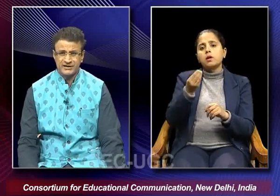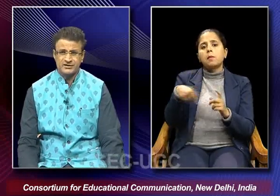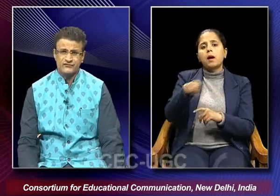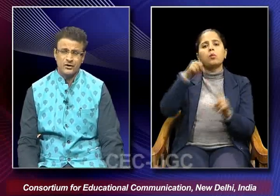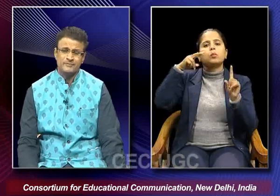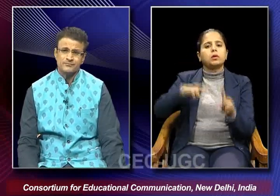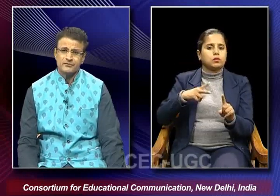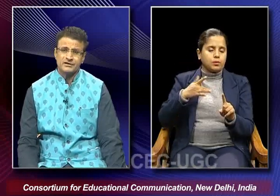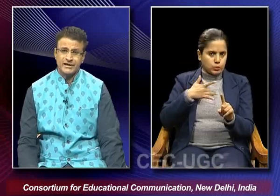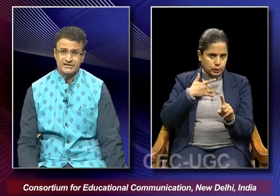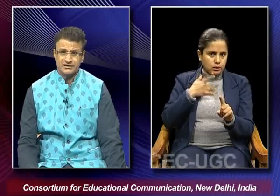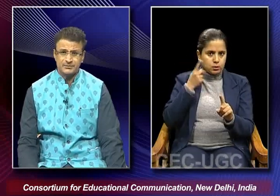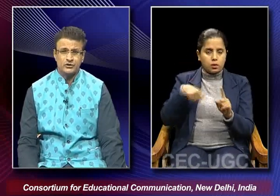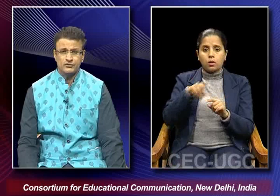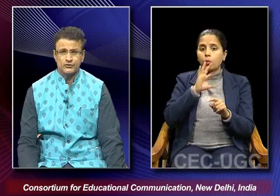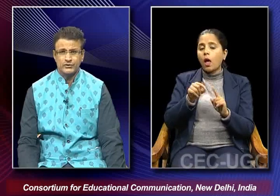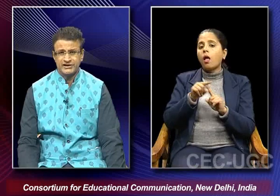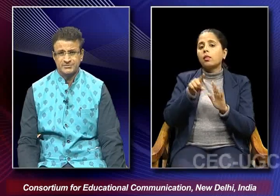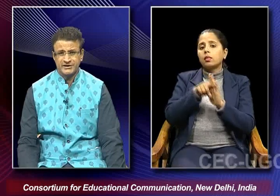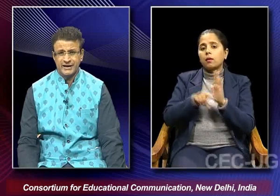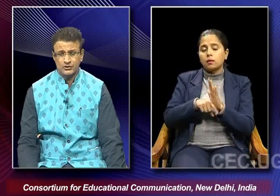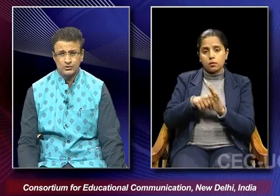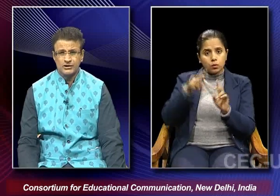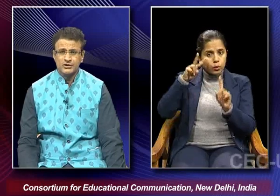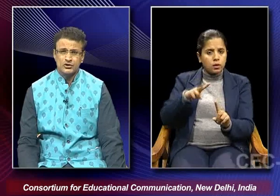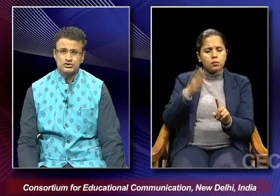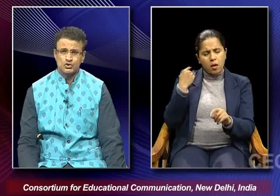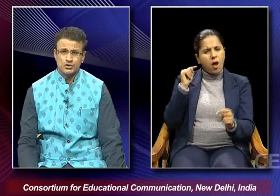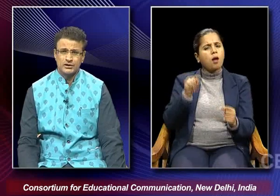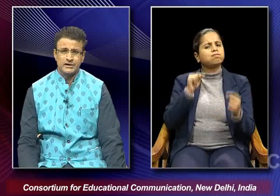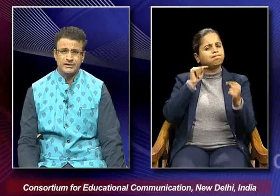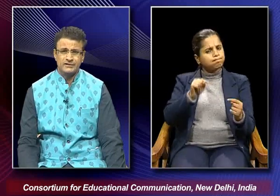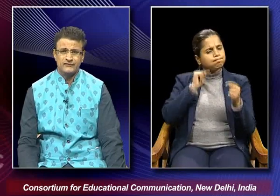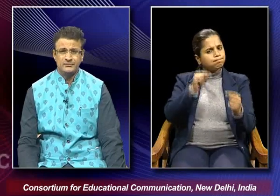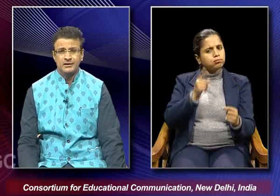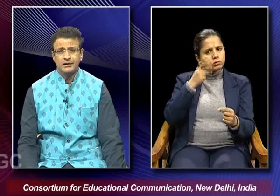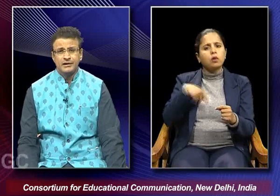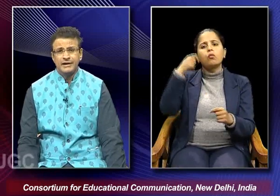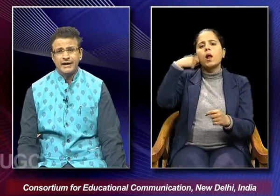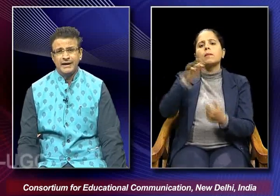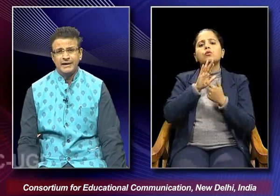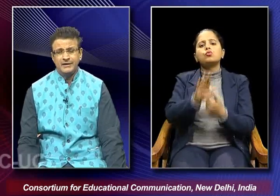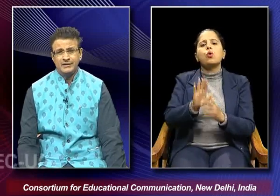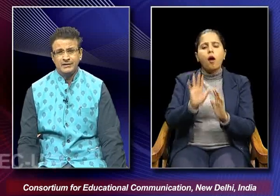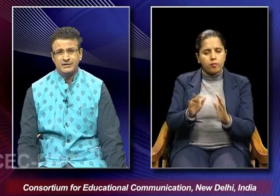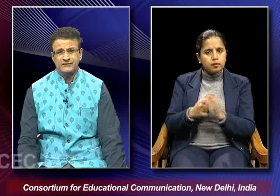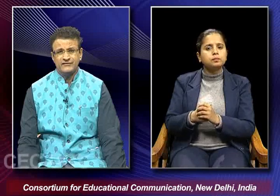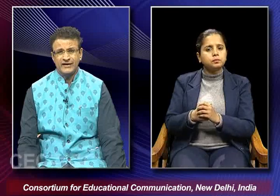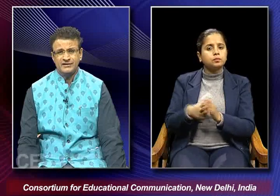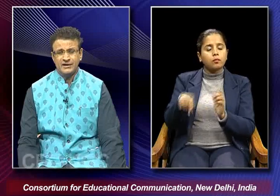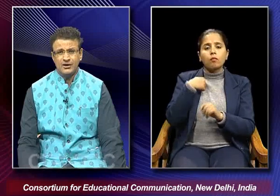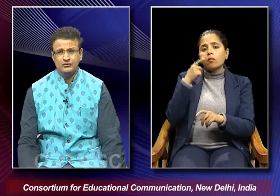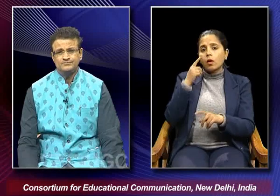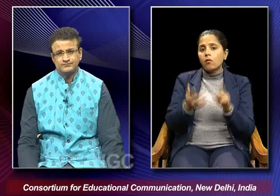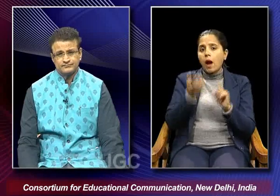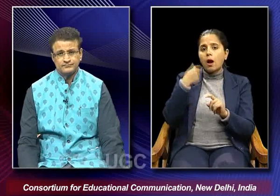perspective from the ethical point of view it has been argued or shown in the film and we find